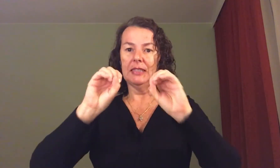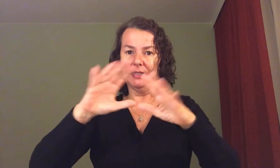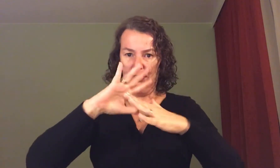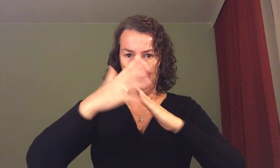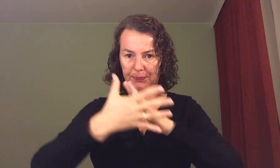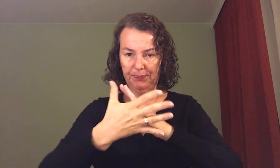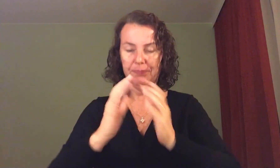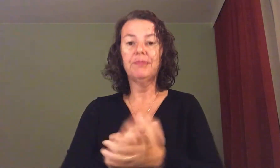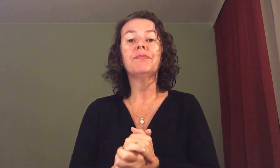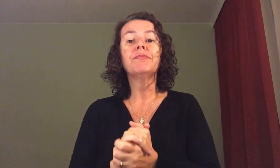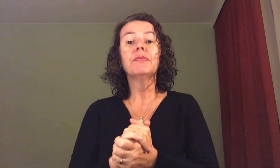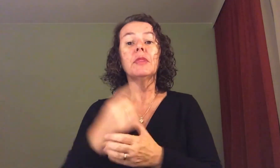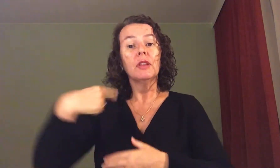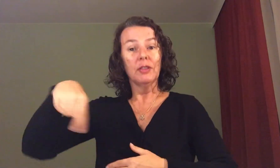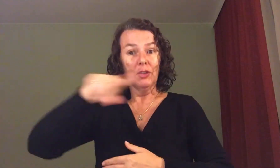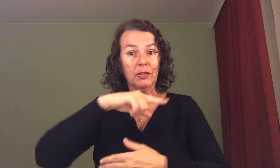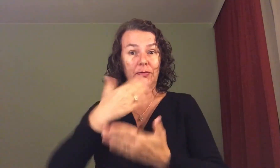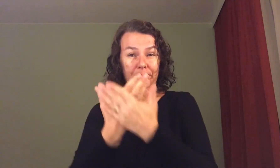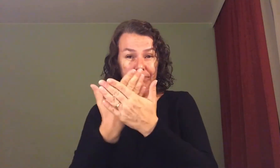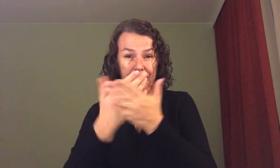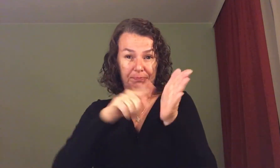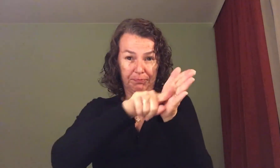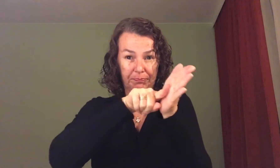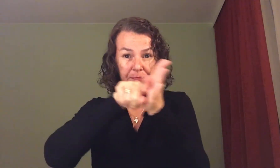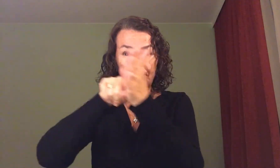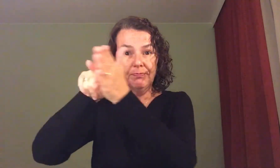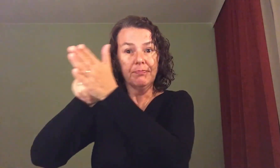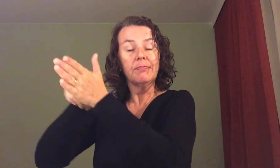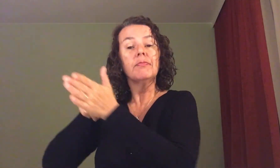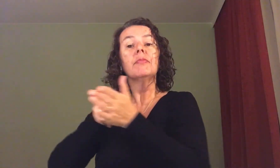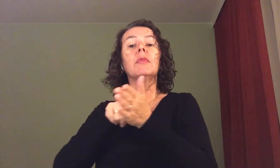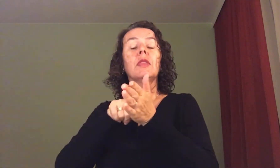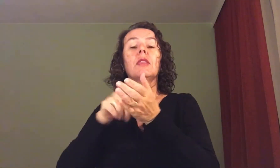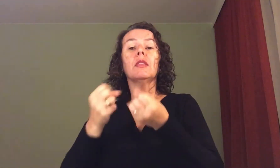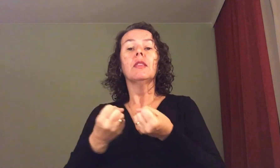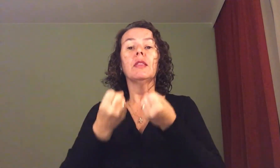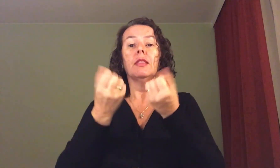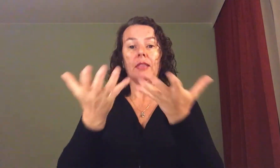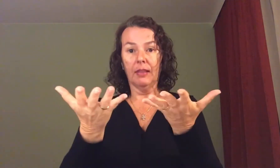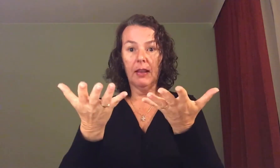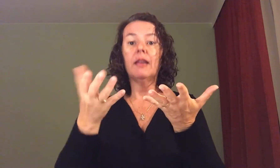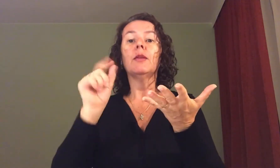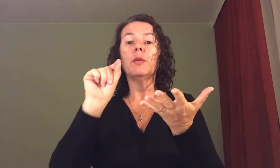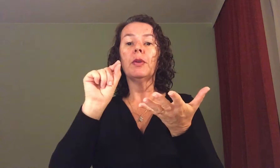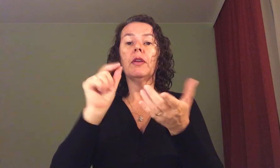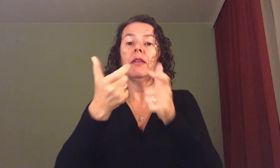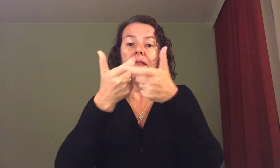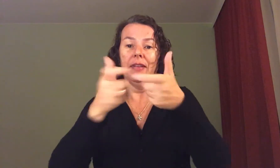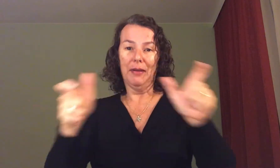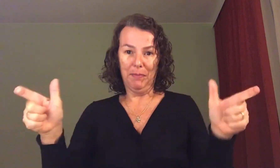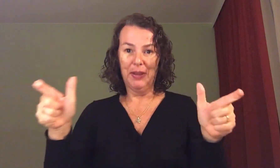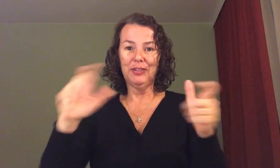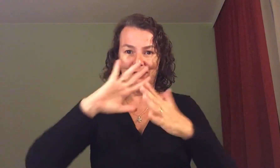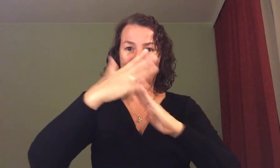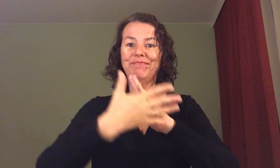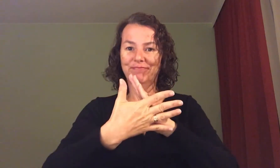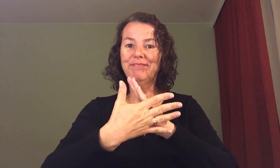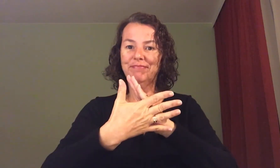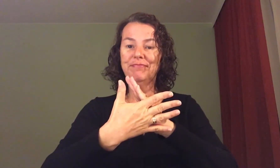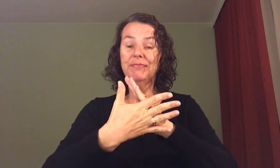Linguísticos analisados subsidiaram a elaboração de uma gramática da Libras a partir de